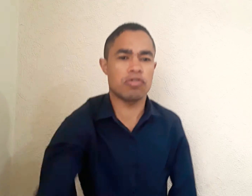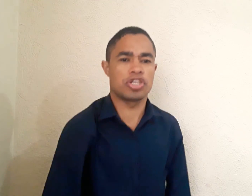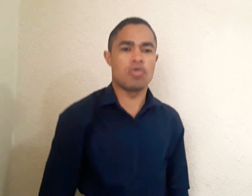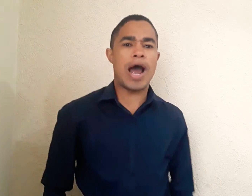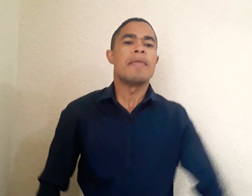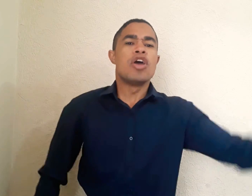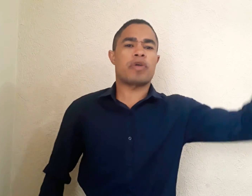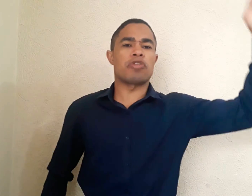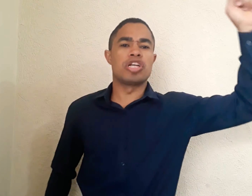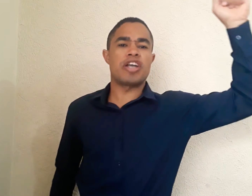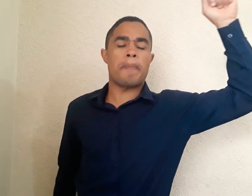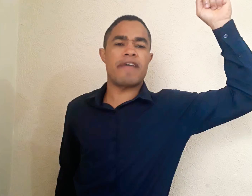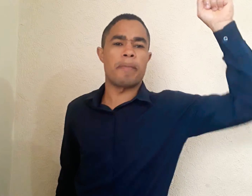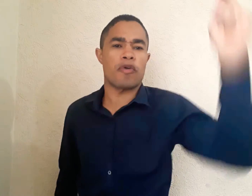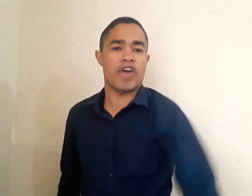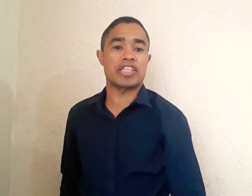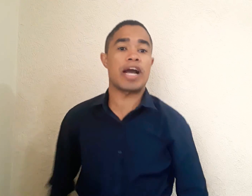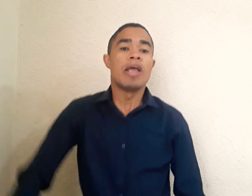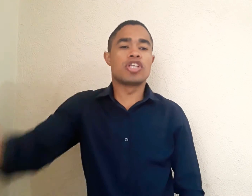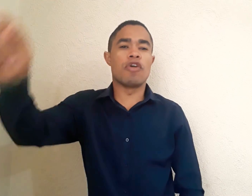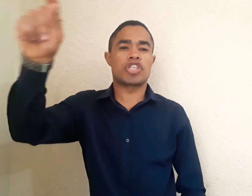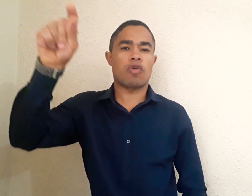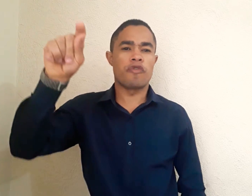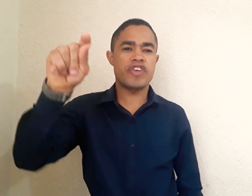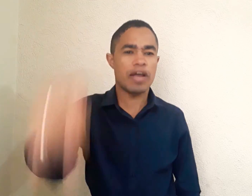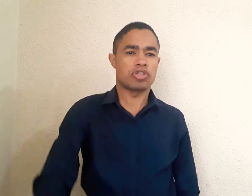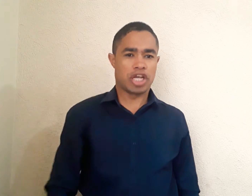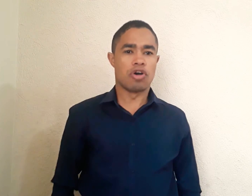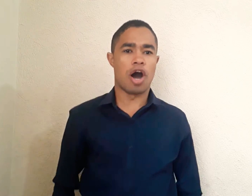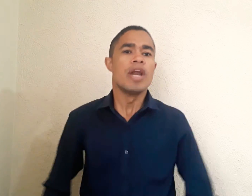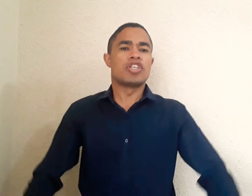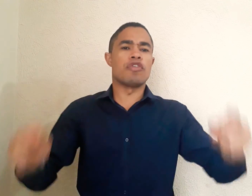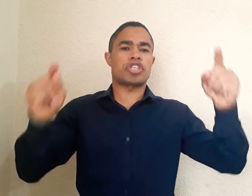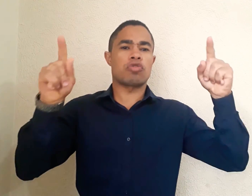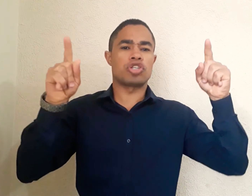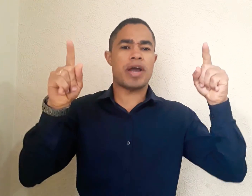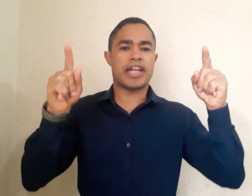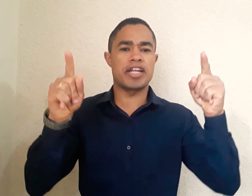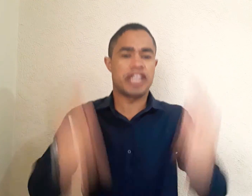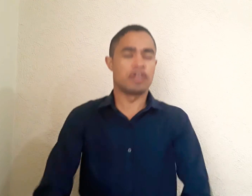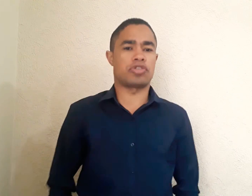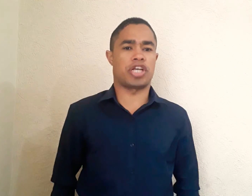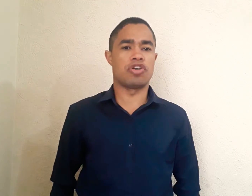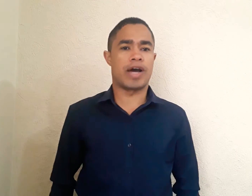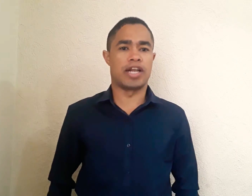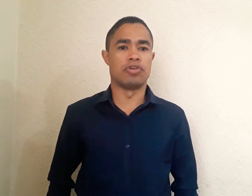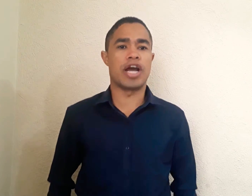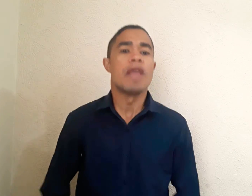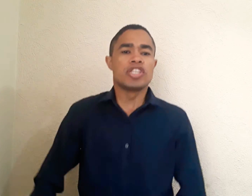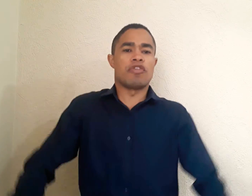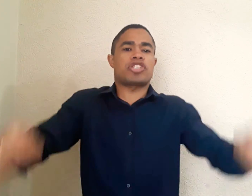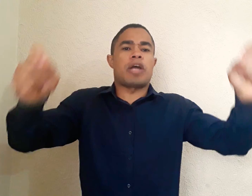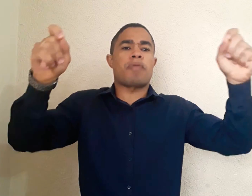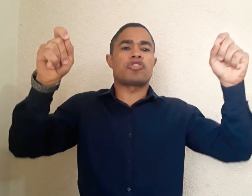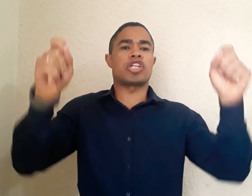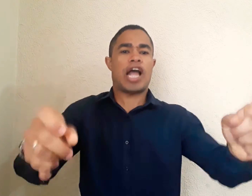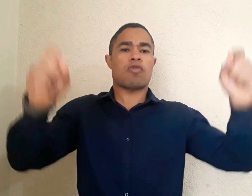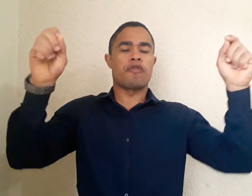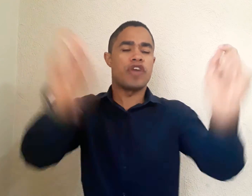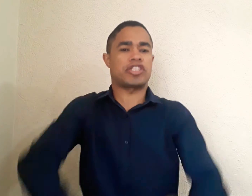continuar Eu quero te dizer uma palavra profética Se você confiar no Senhor Se você continuar acreditando no Senhor, aleluia Se você depositar confiança